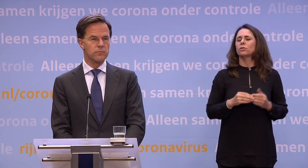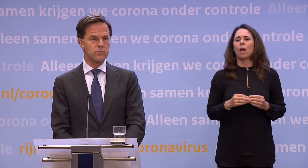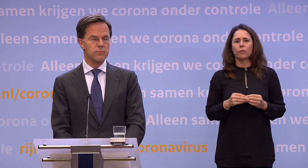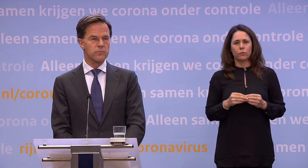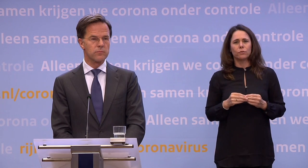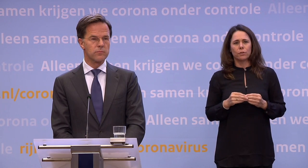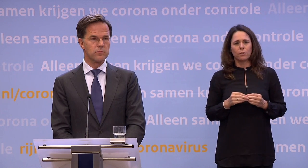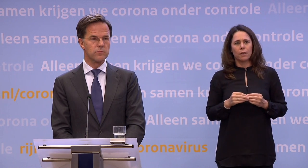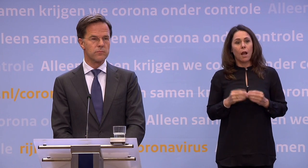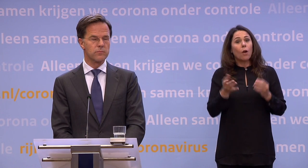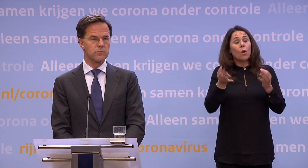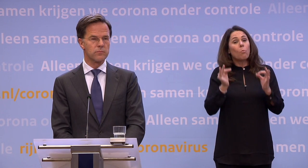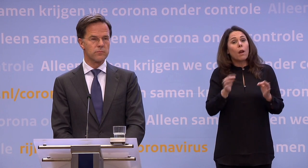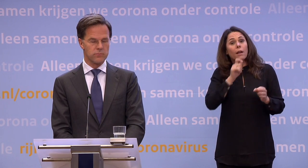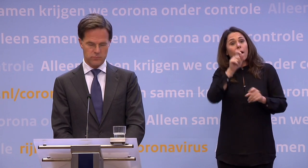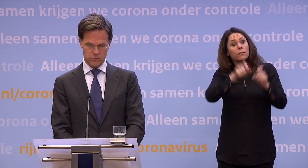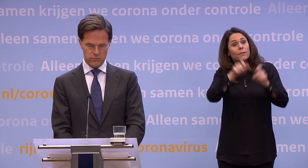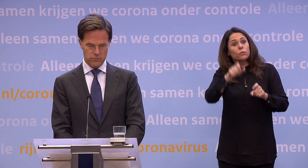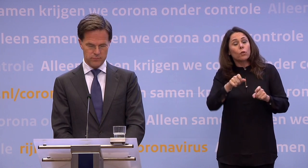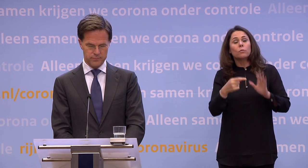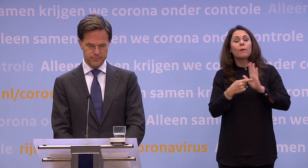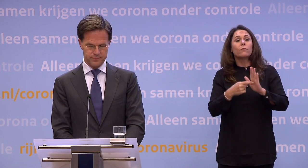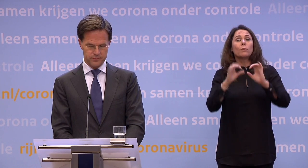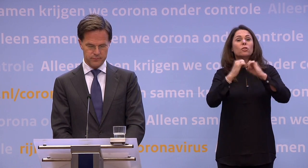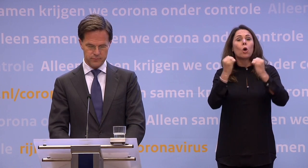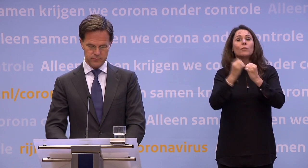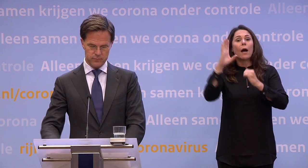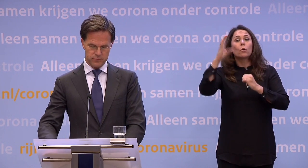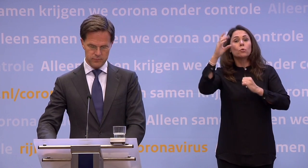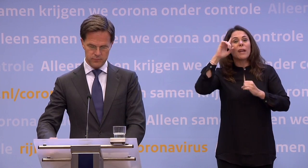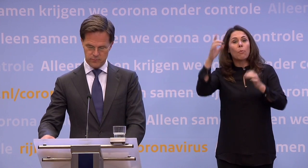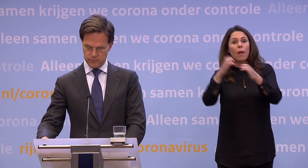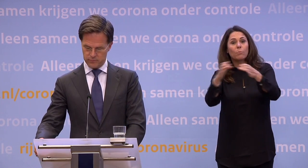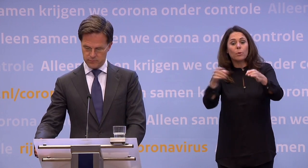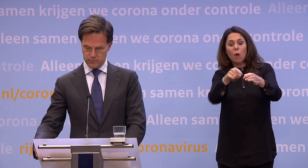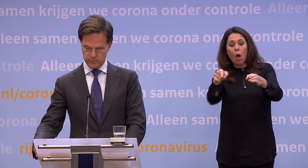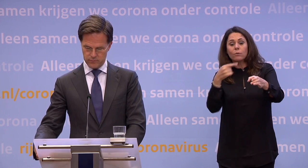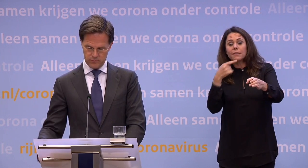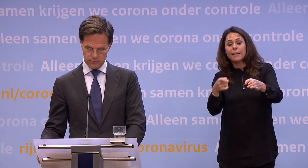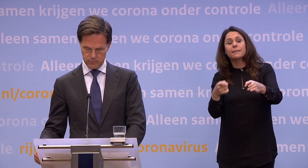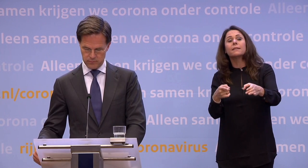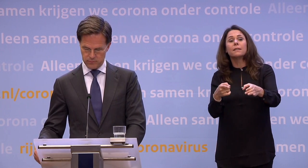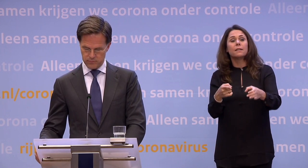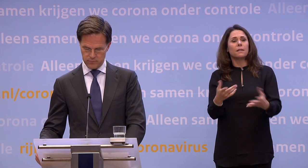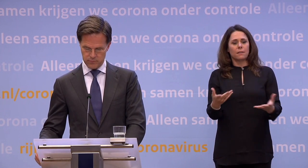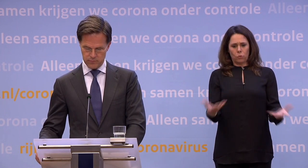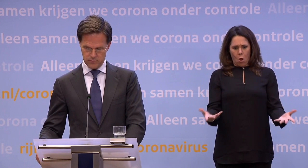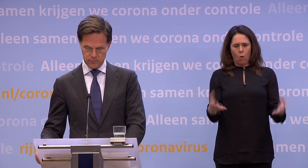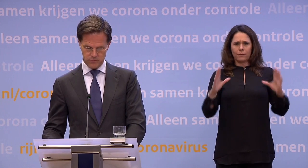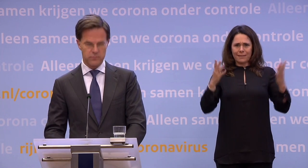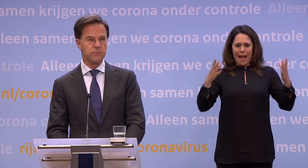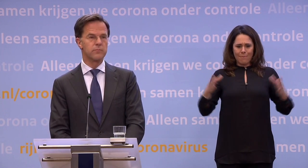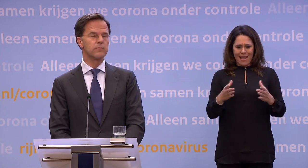ook belangrijke adviseurs gehad, Sociaal Cultureel Planbureau... ...die zei, het kan niet de bedoeling zijn dat we naar een samenleving gaan... ...waar